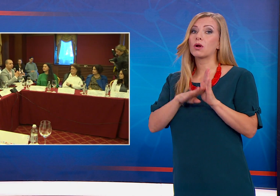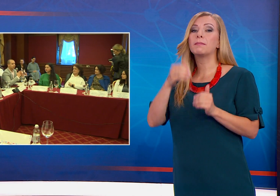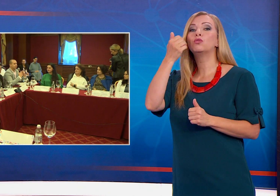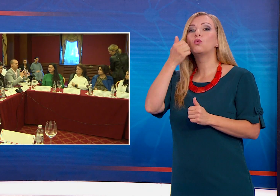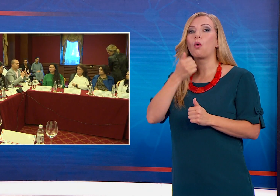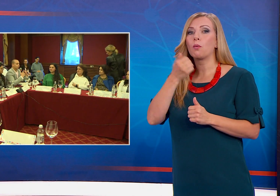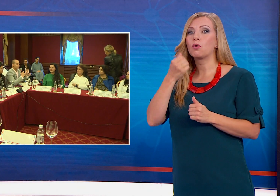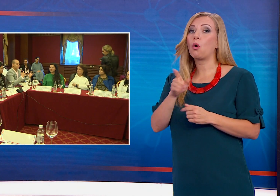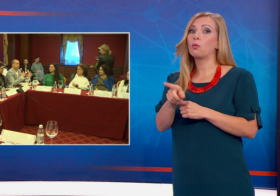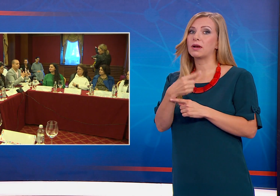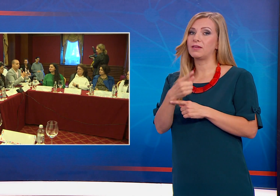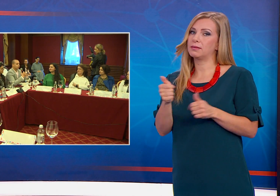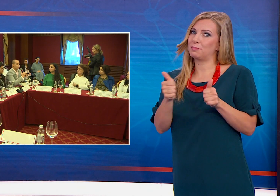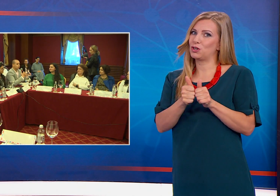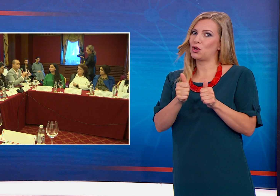и в партньорство с Столична община.